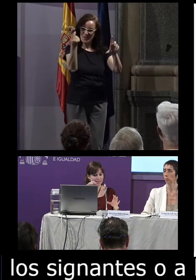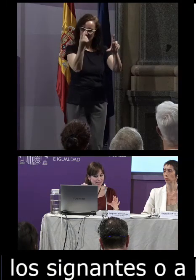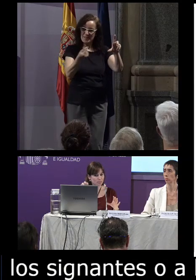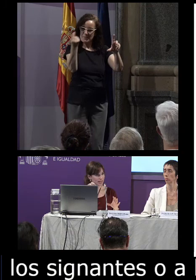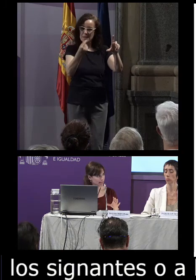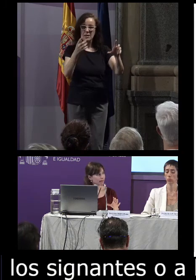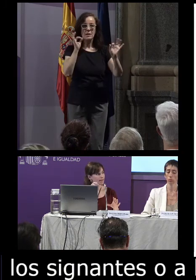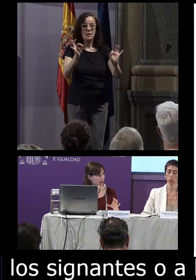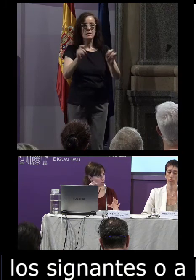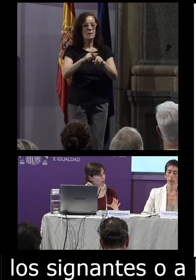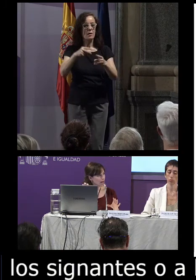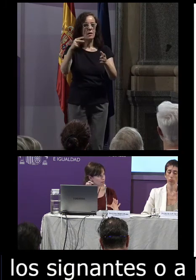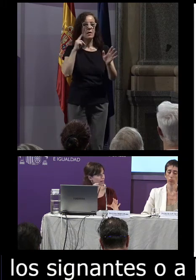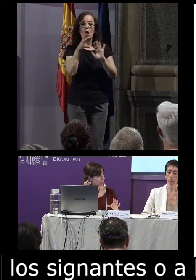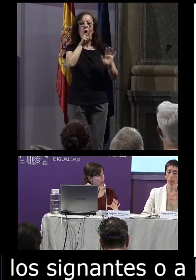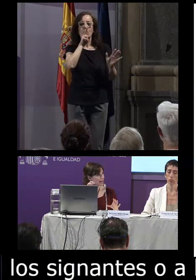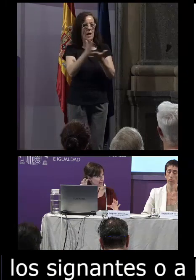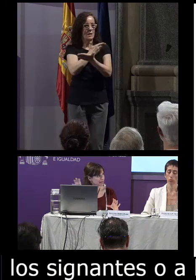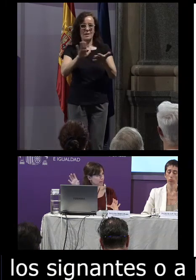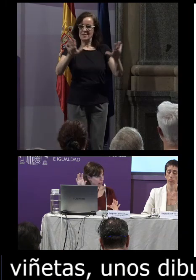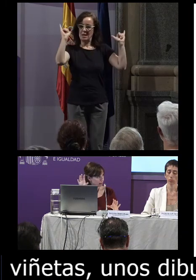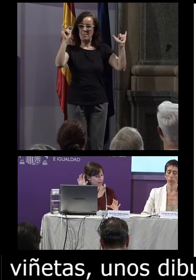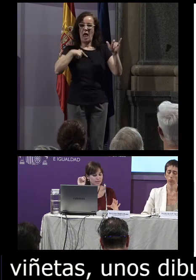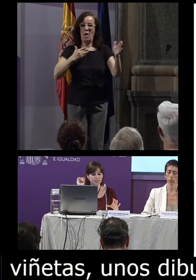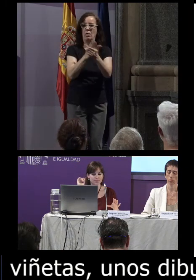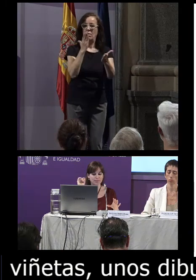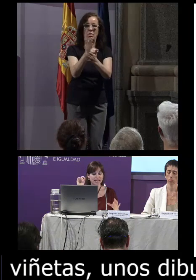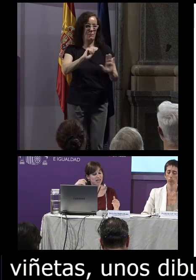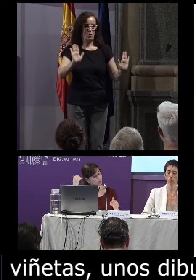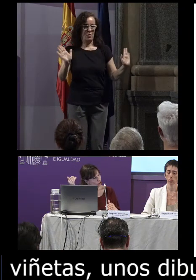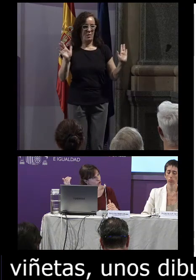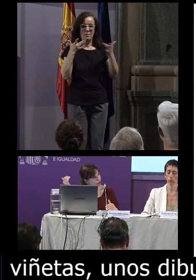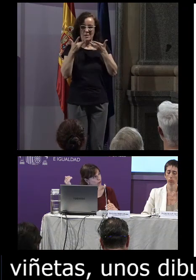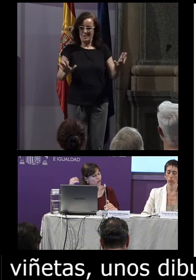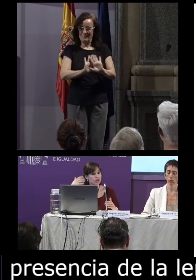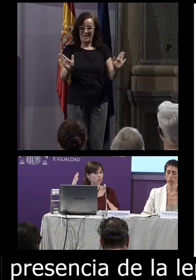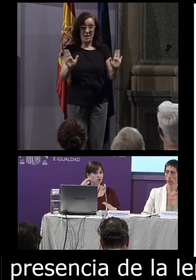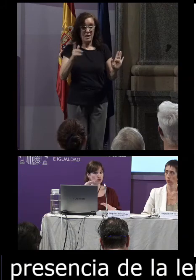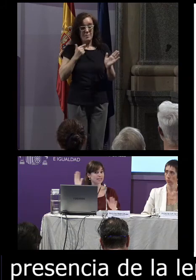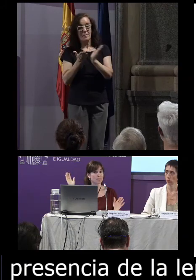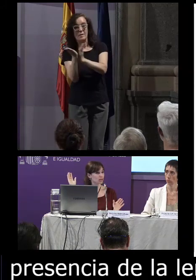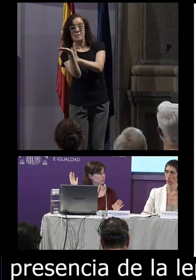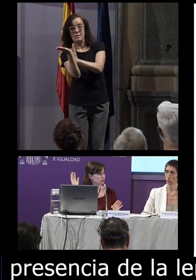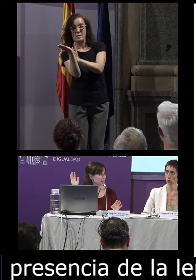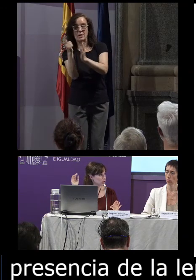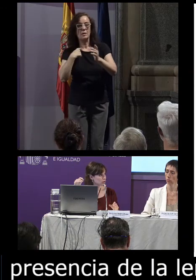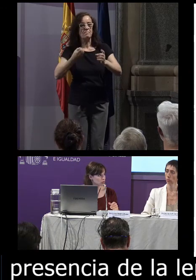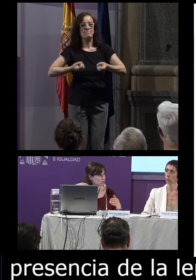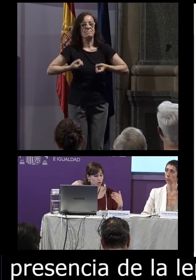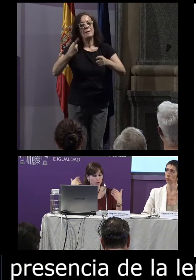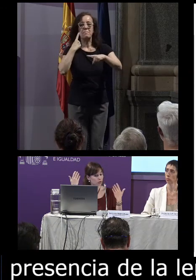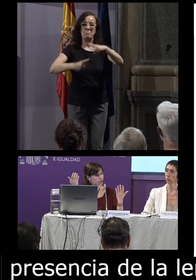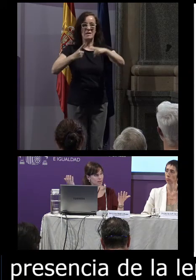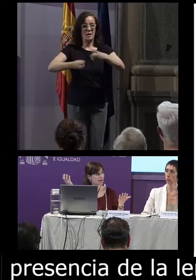sin presencia de la lengua oral para que no haya interferencias y por el otro lado discursos semiespontáneos